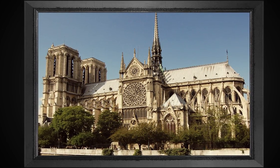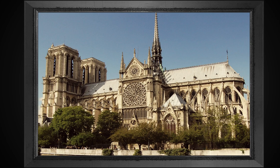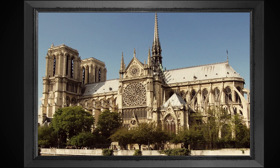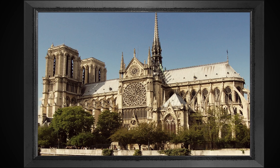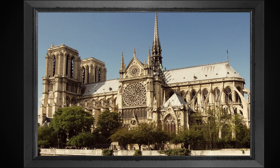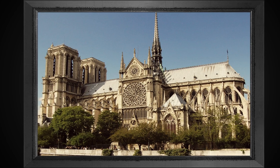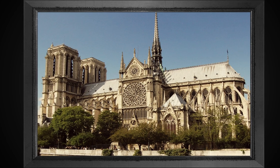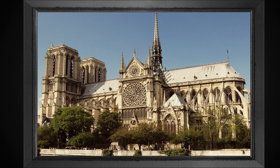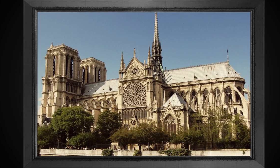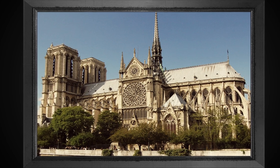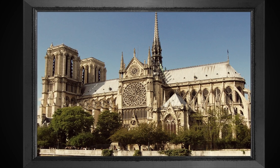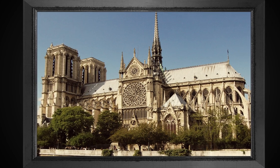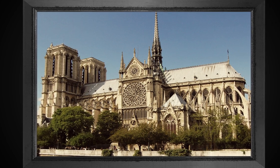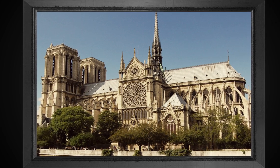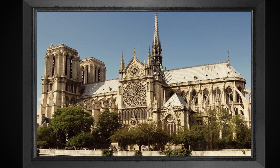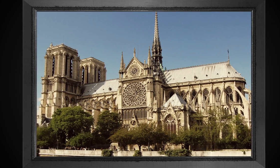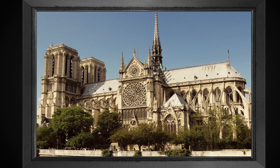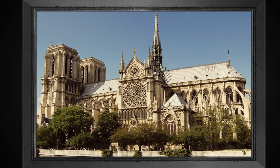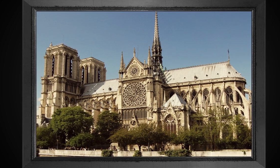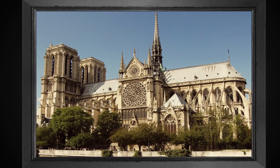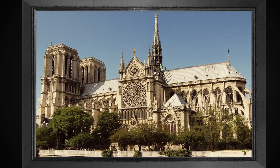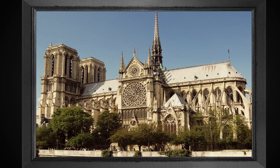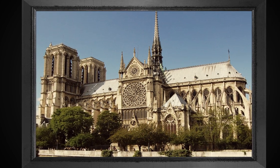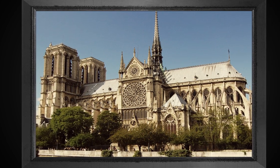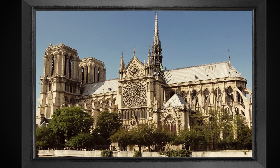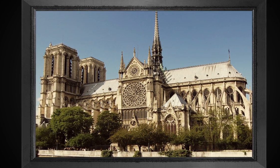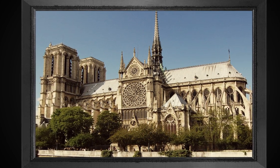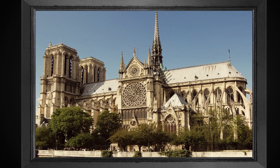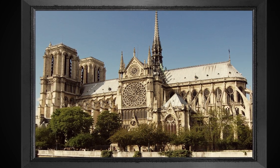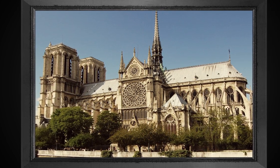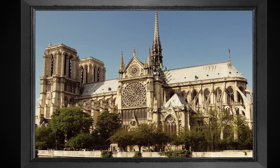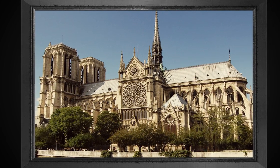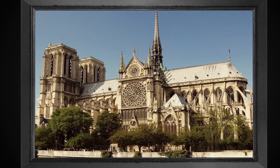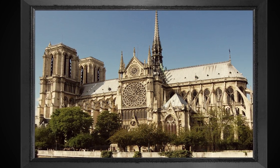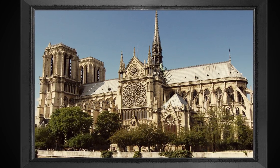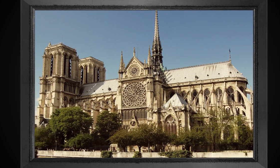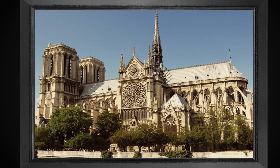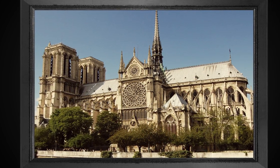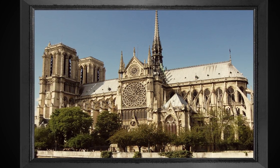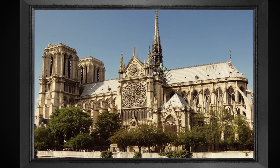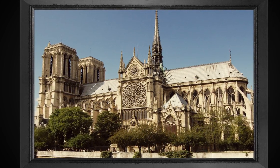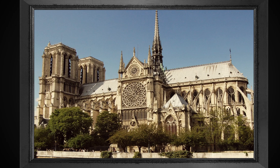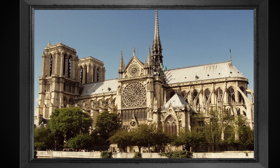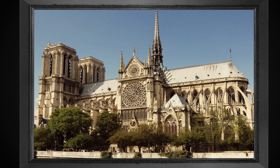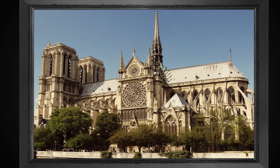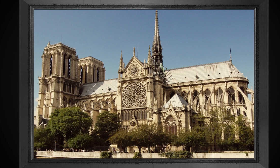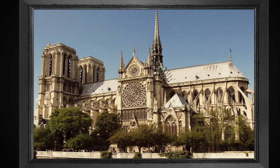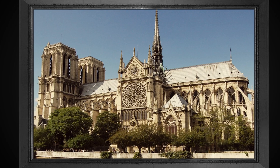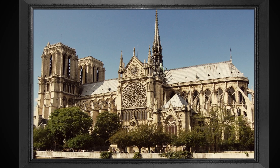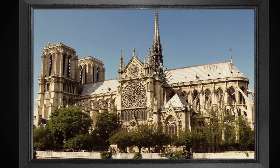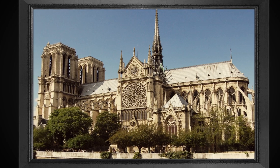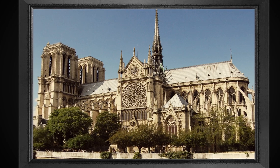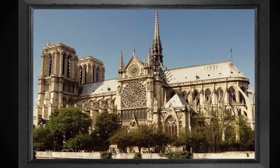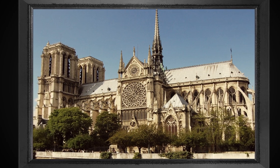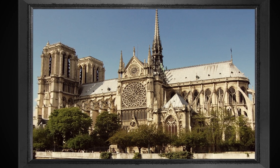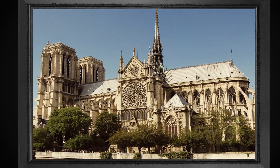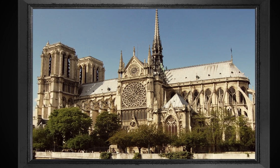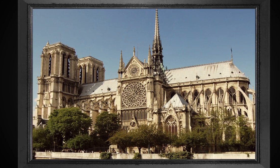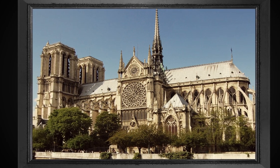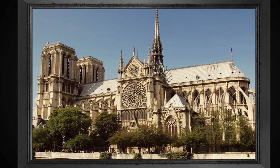concretas e cada vez mais efetivas de liberdade. O belo é essa manifestação desse espírito, desse